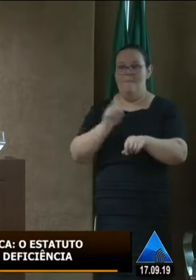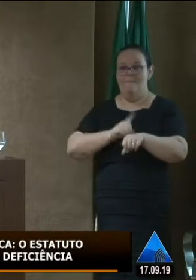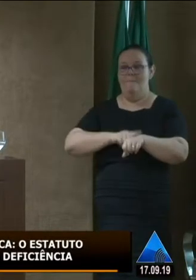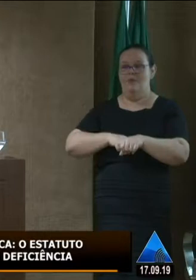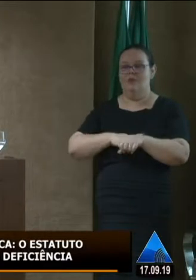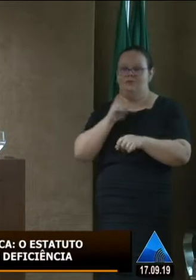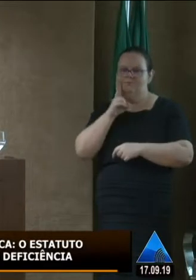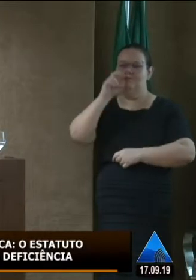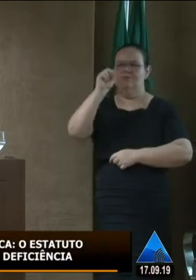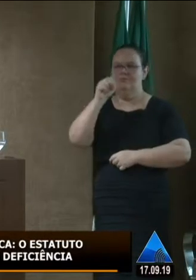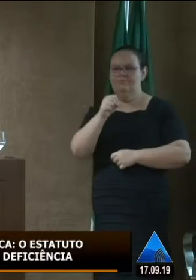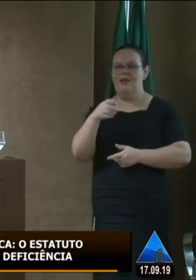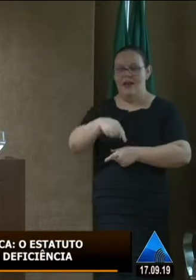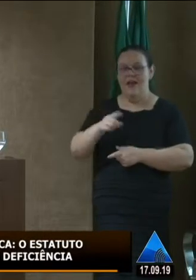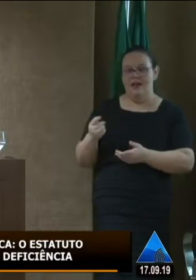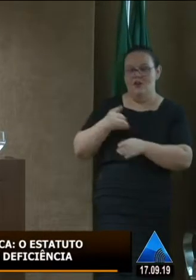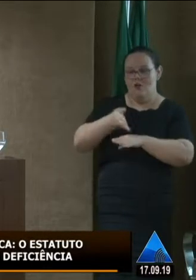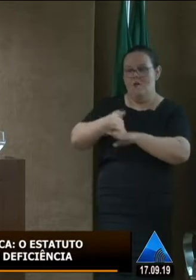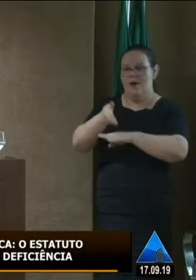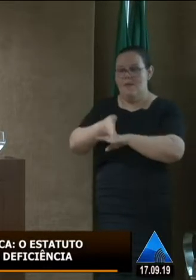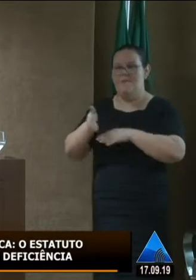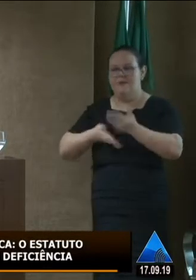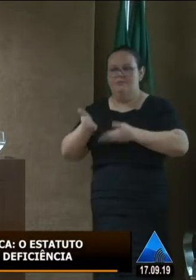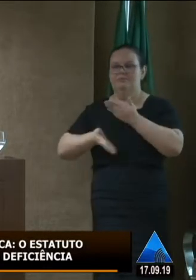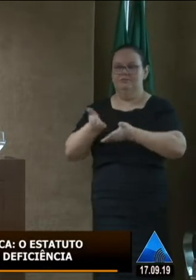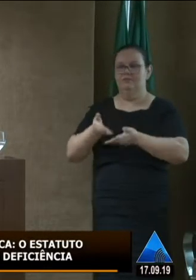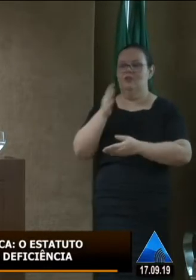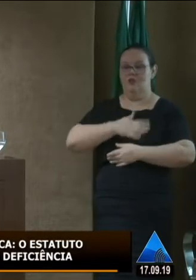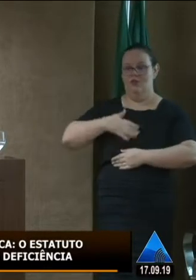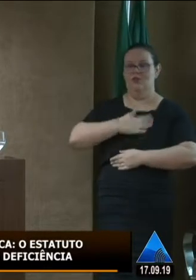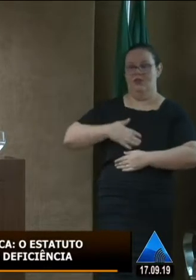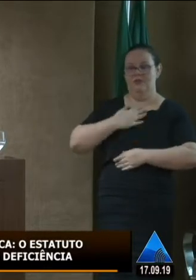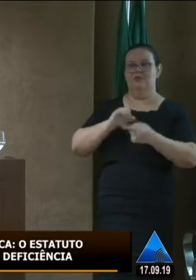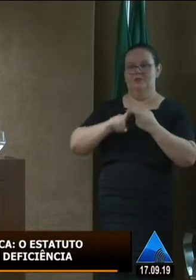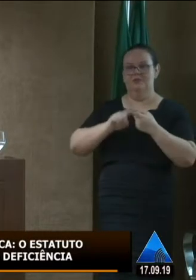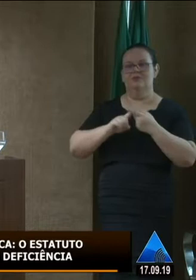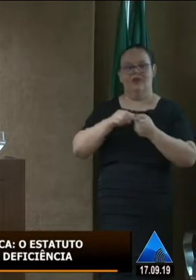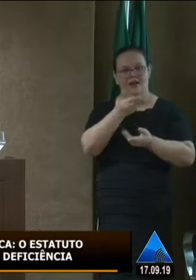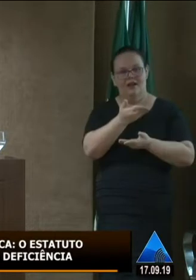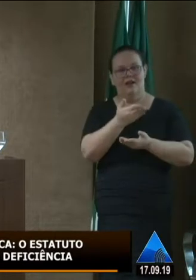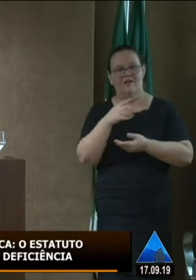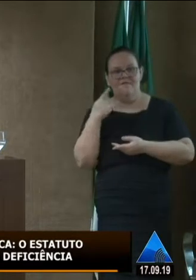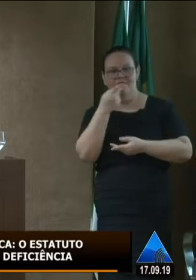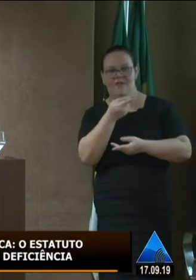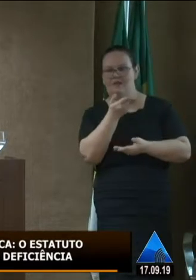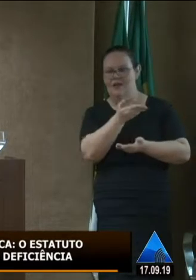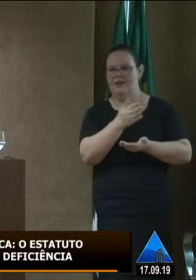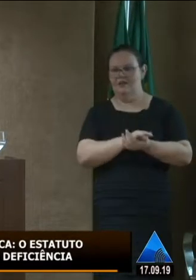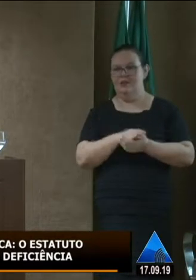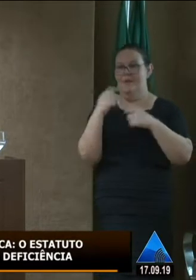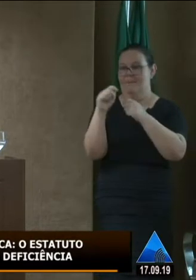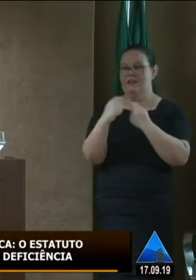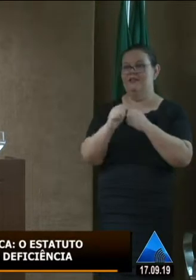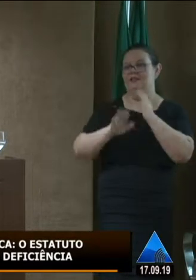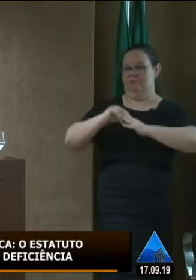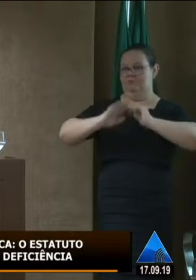eu estou para contribuir gostaria até de falar para a secretária que a gente precisa construir